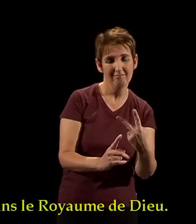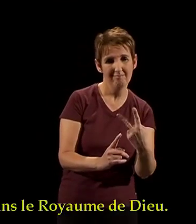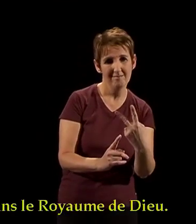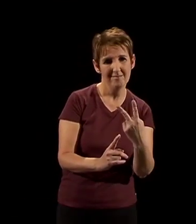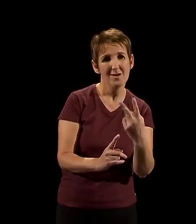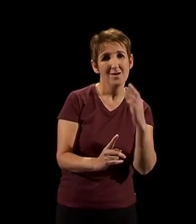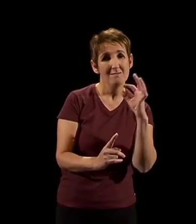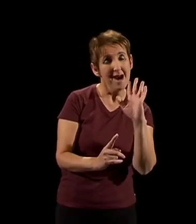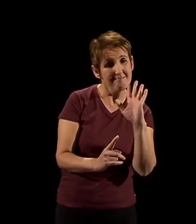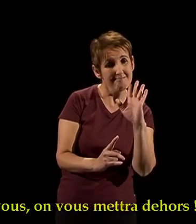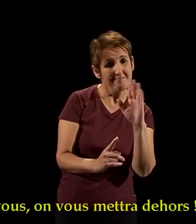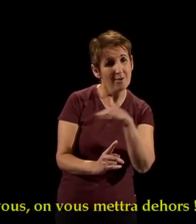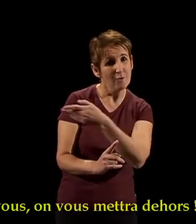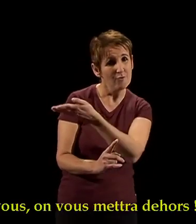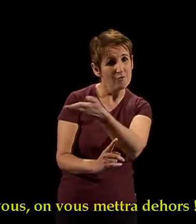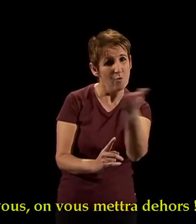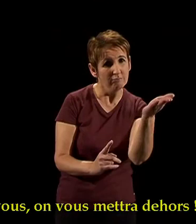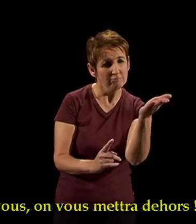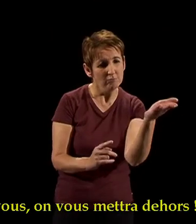Mais vous, on vous mettra dehors.